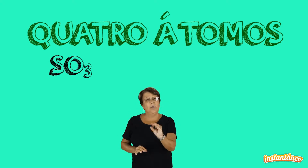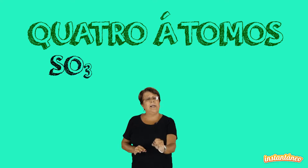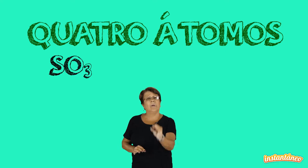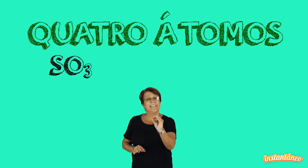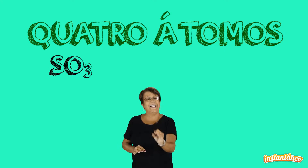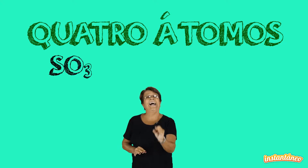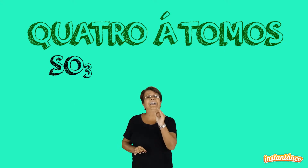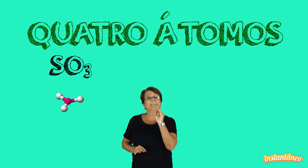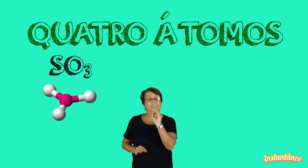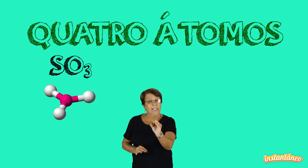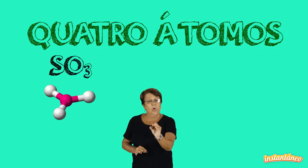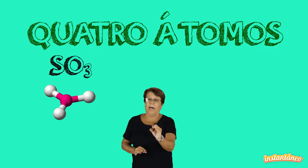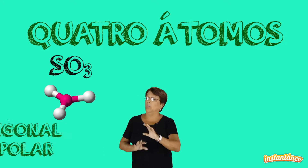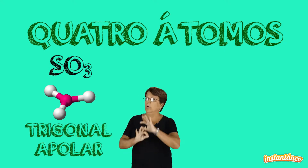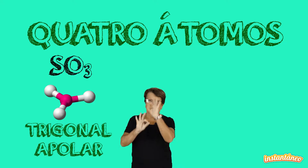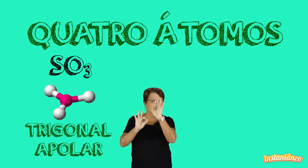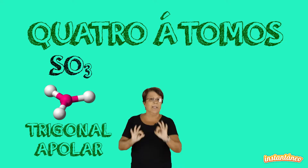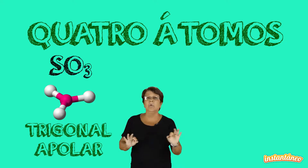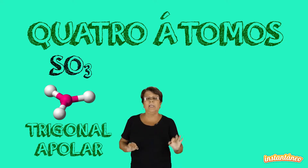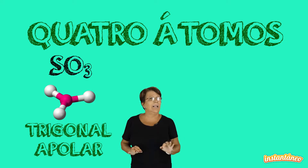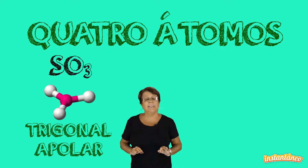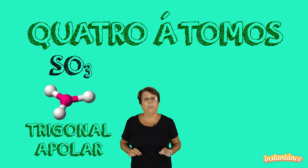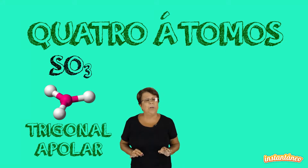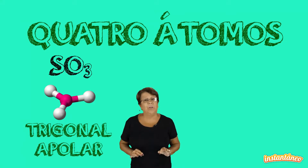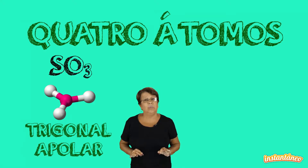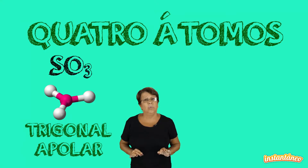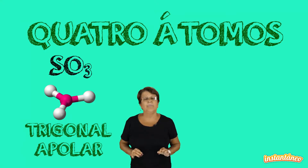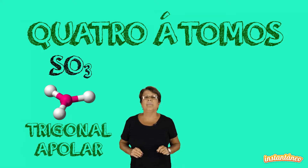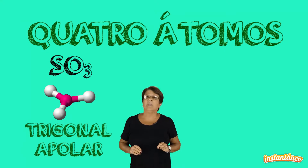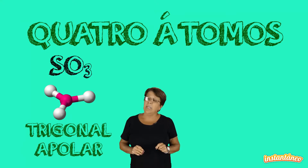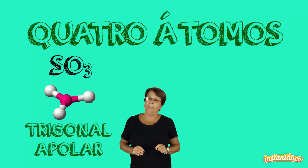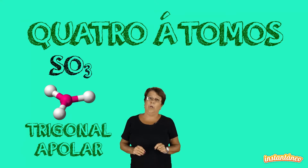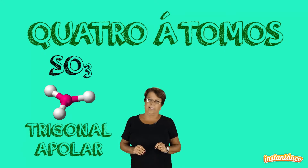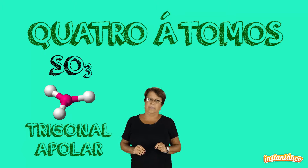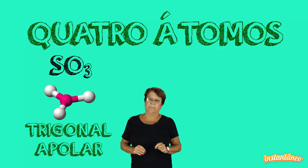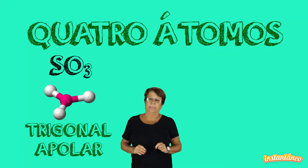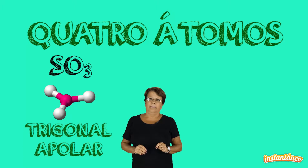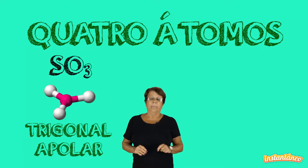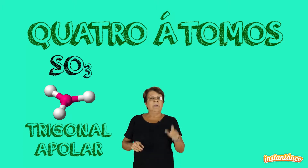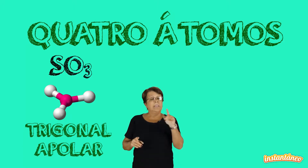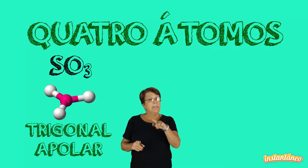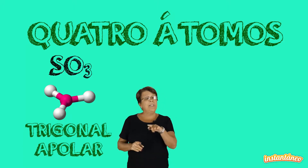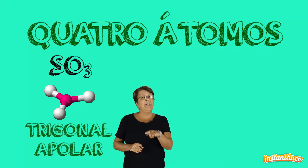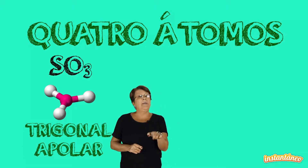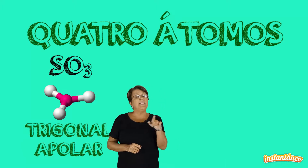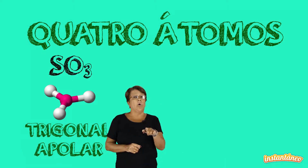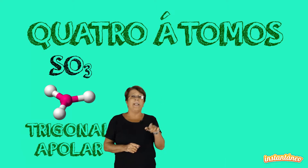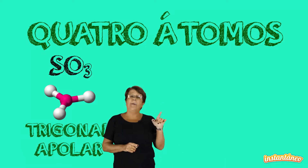molécula será trigonal, um triângulo equilátero perfeito e apolar. Se imaginarmos agora a